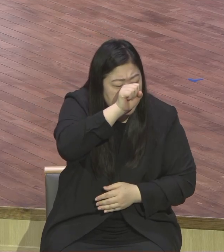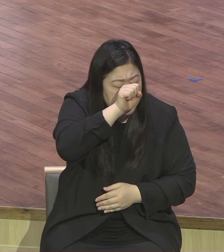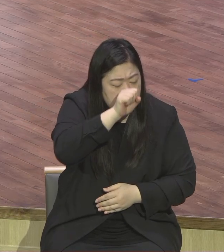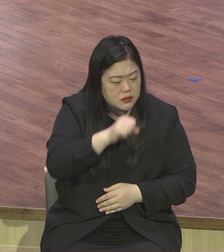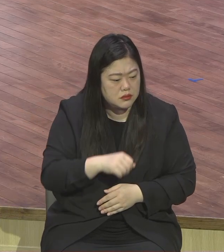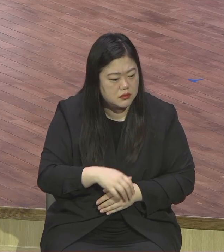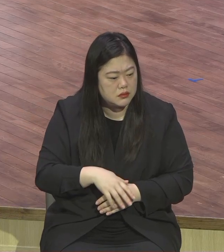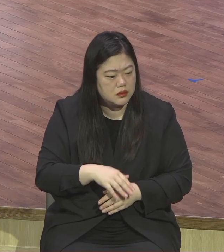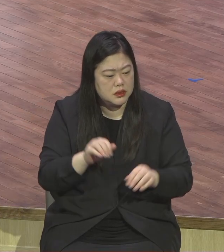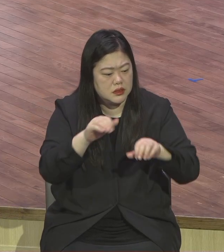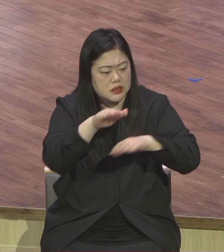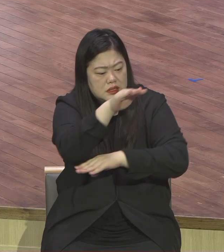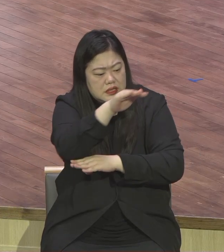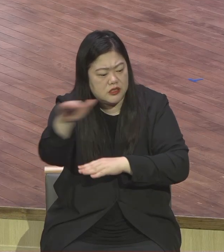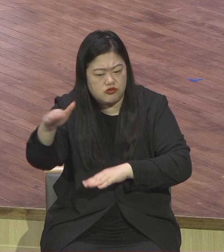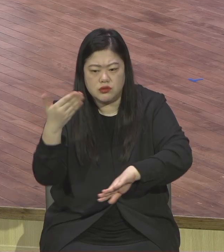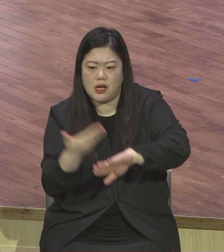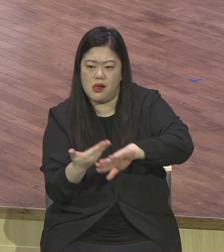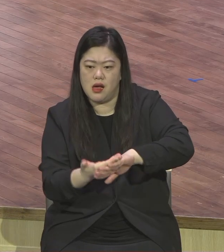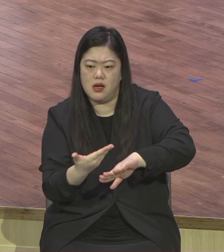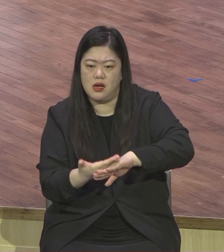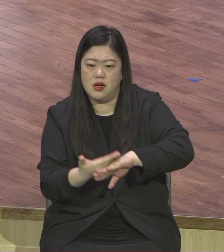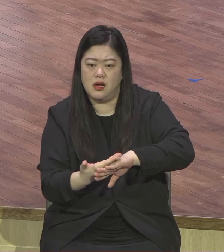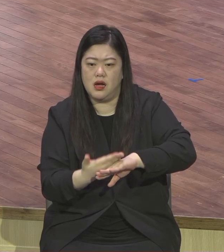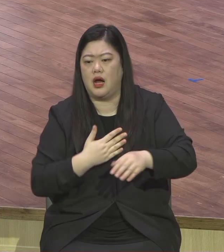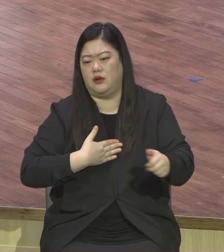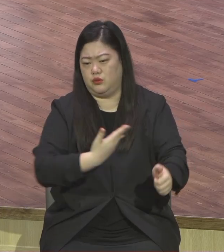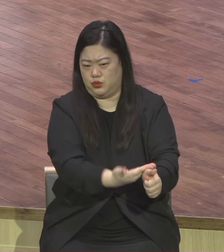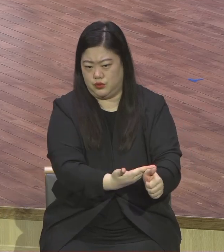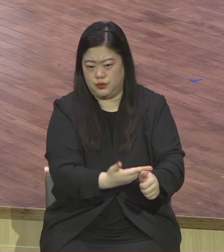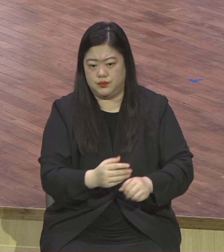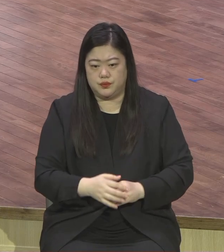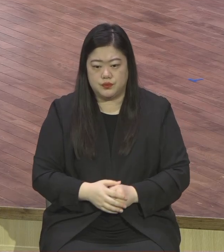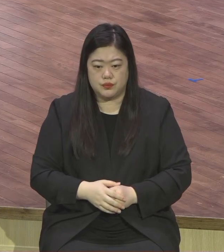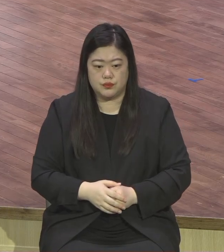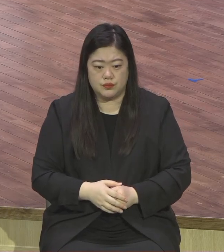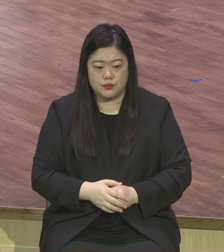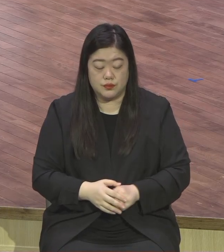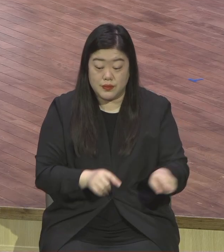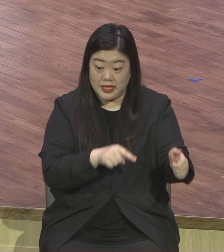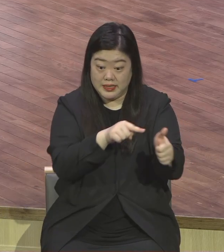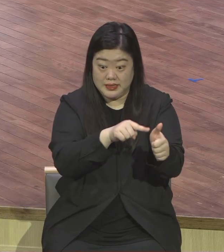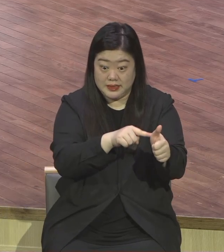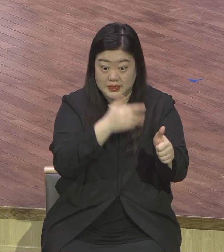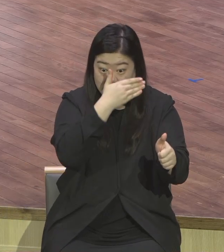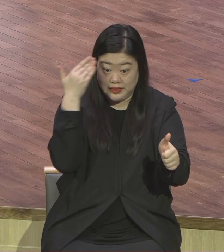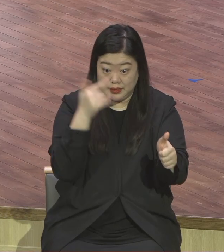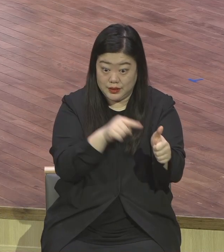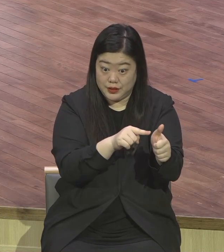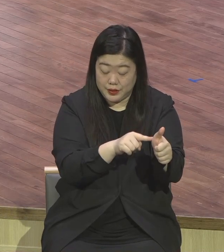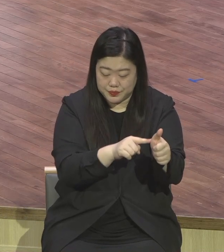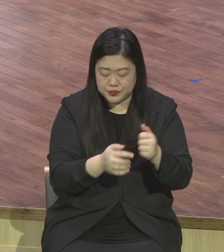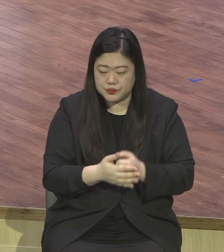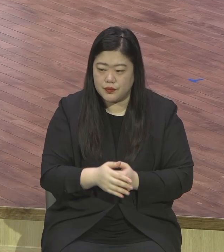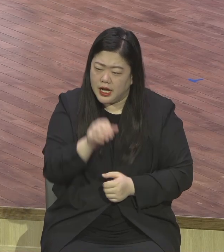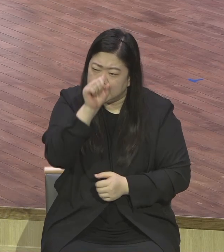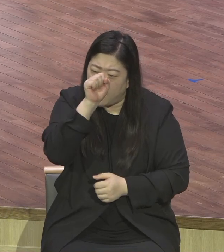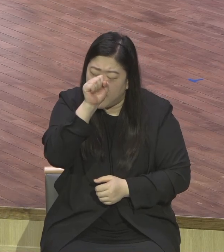청년이 지금 생각하고 있는 선하다는 것은 행위적인 요소를 지금 강조하는 겁니다. 행위적인 요소 그런데